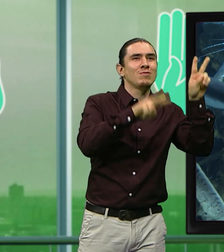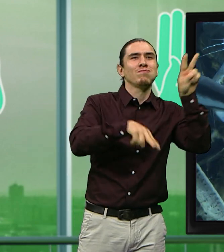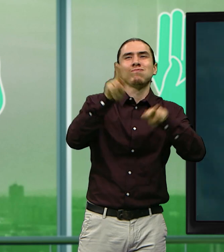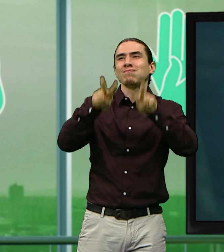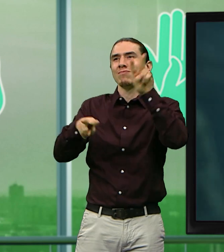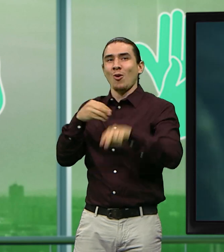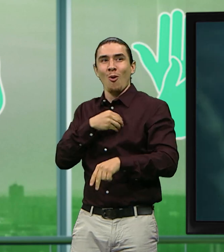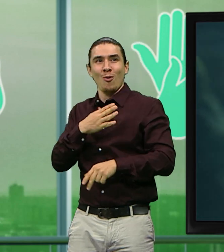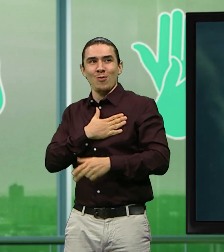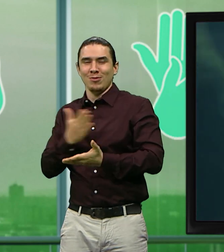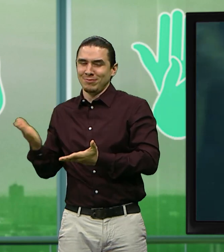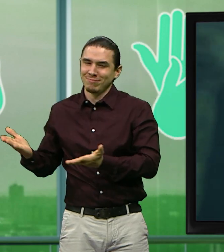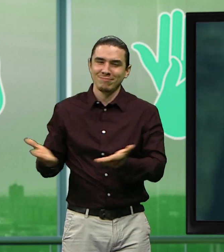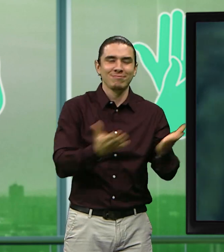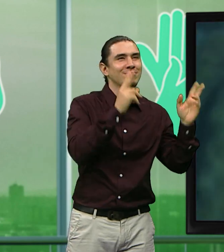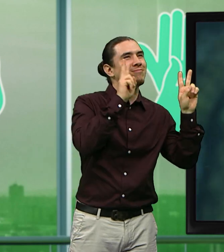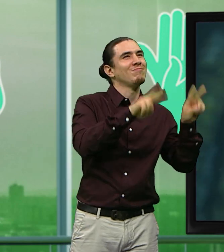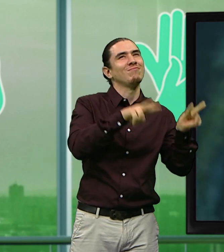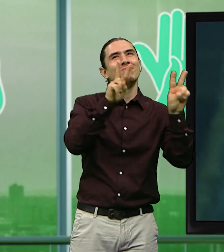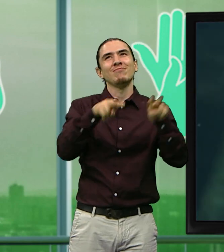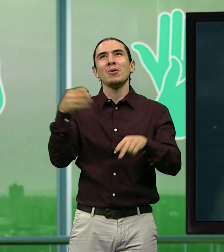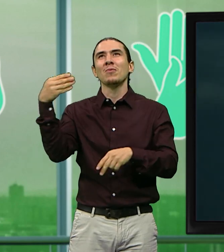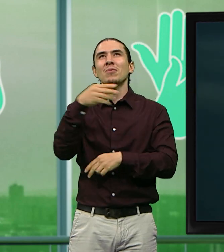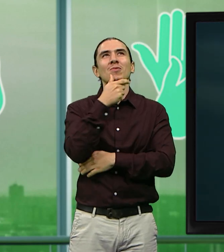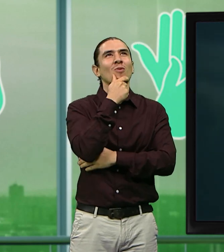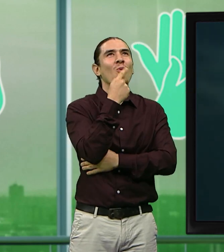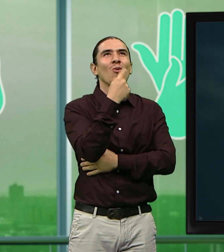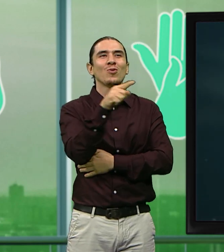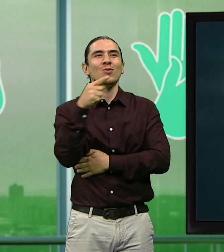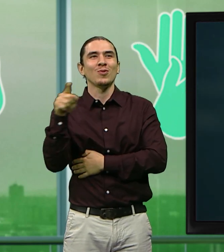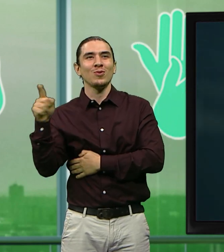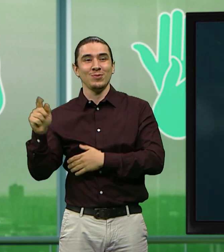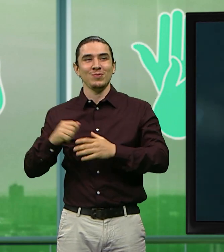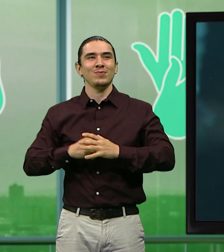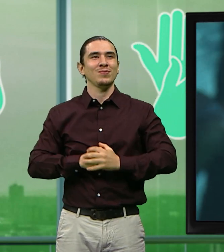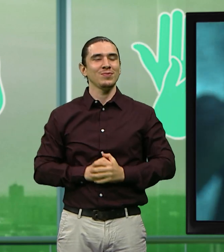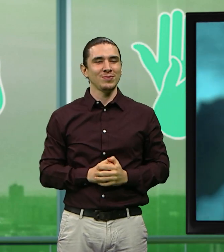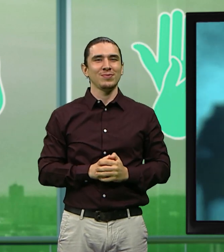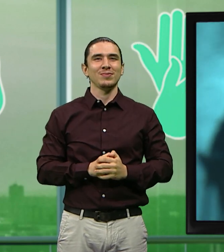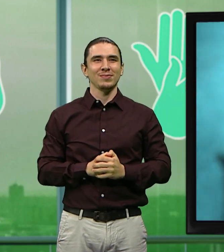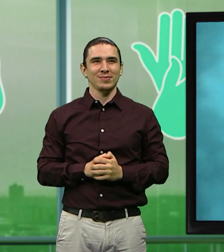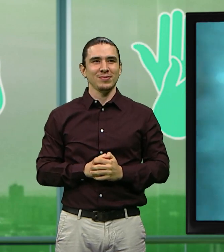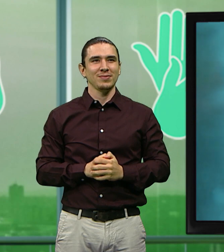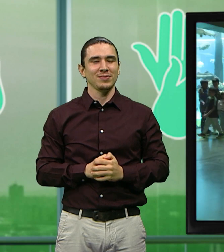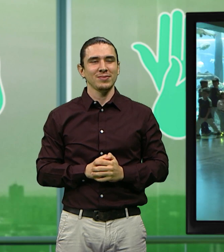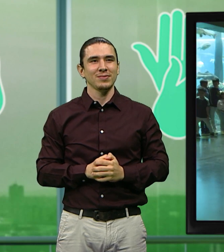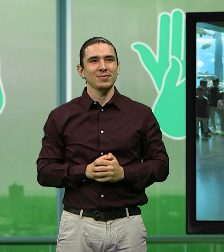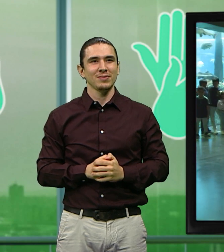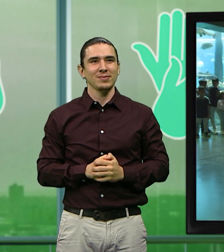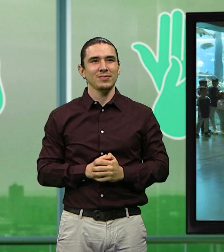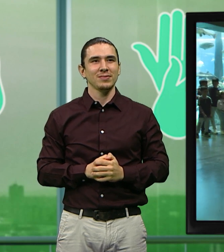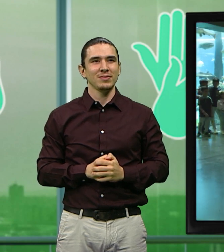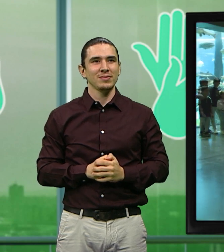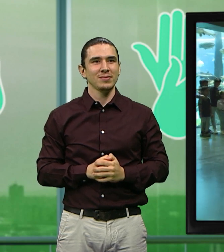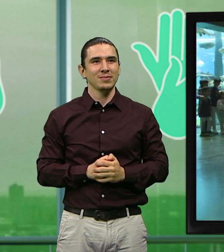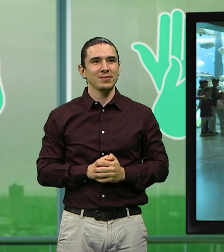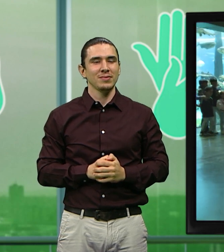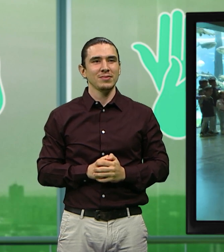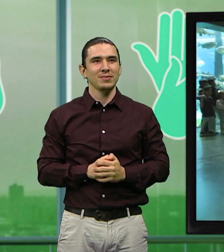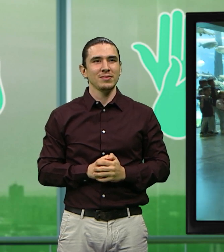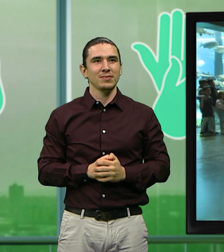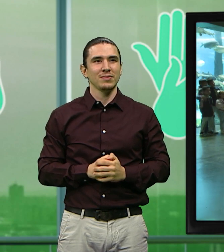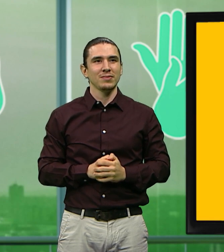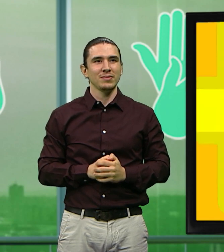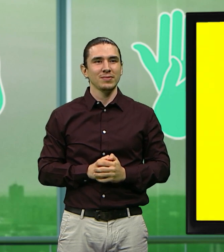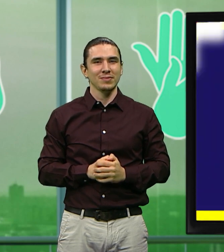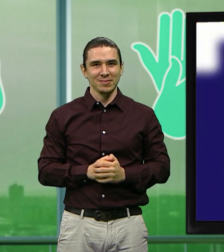niña tocando todos los peces, que es verdad, uno no tiene la oportunidad de hacerlo normalmente. Los dejo en estudio con muchísima más información.